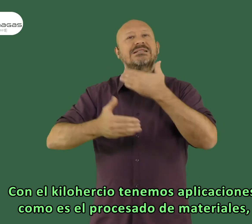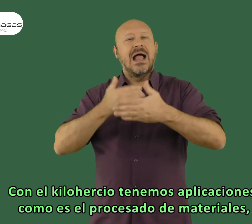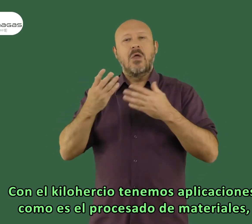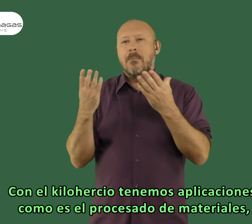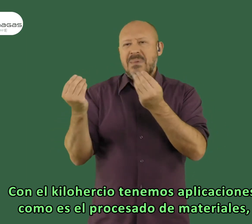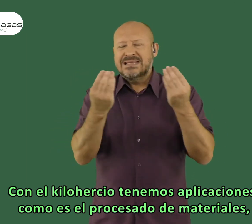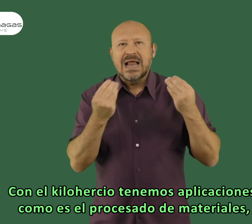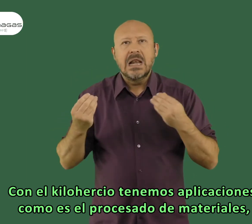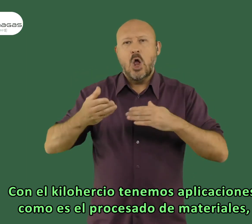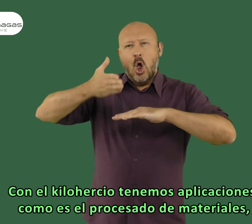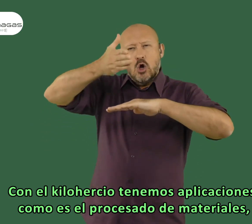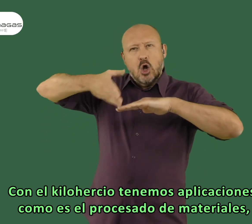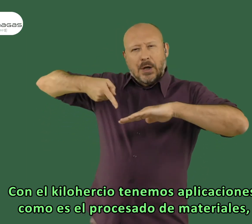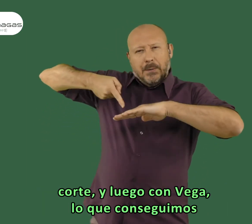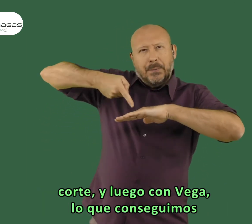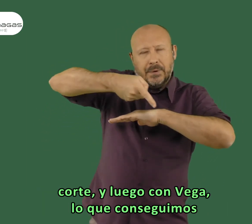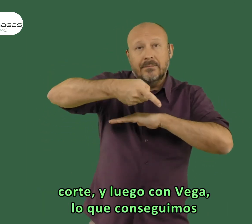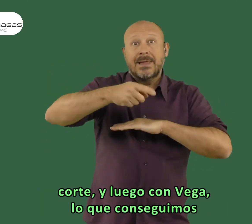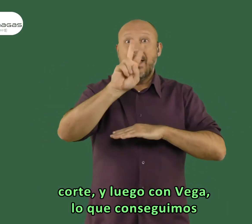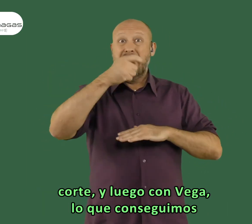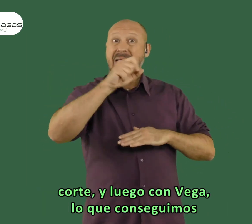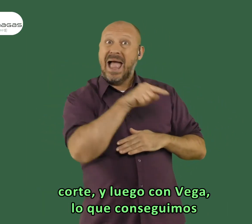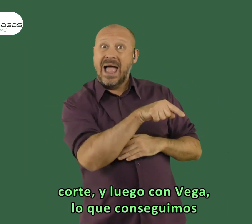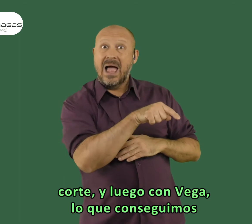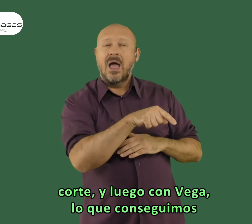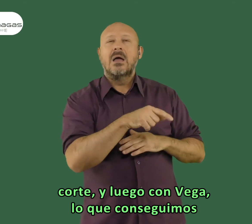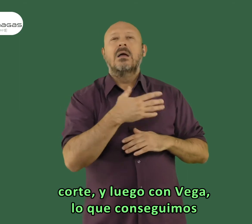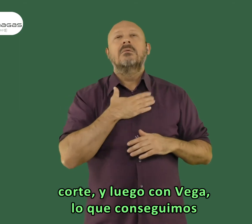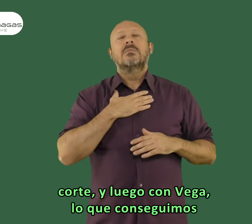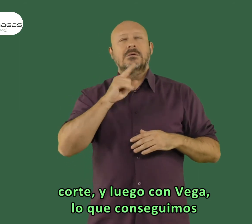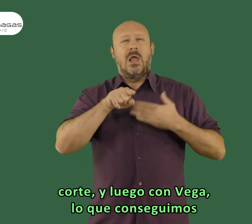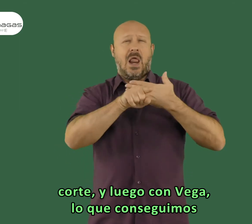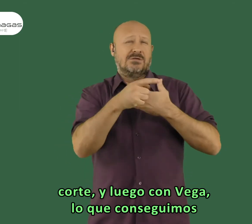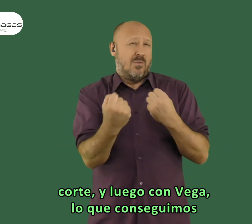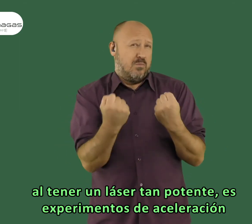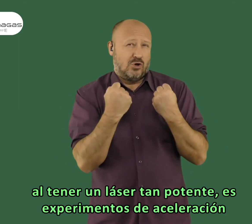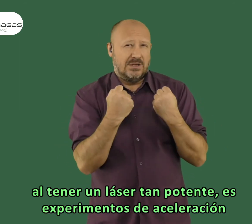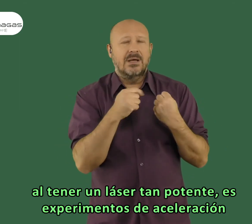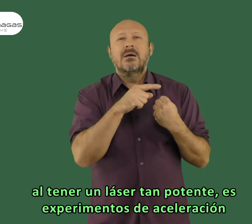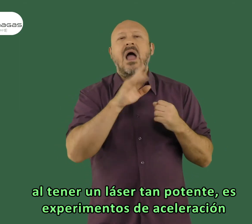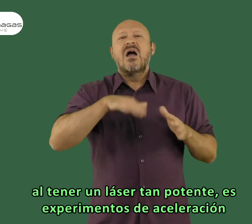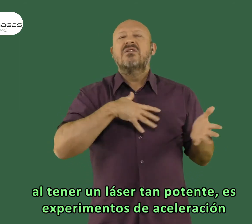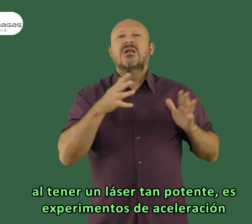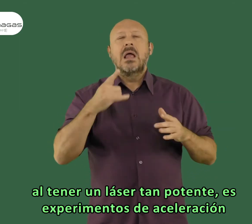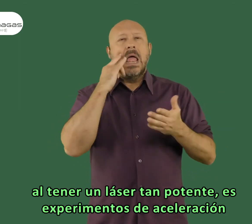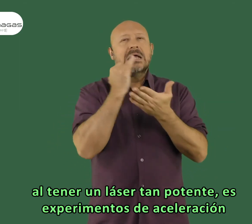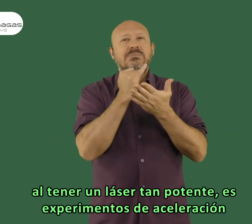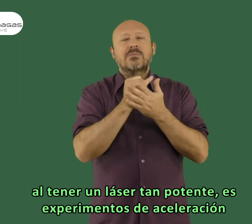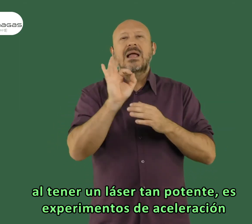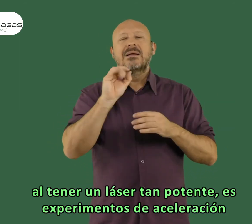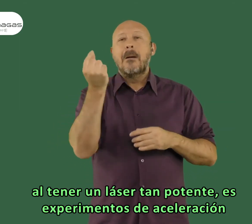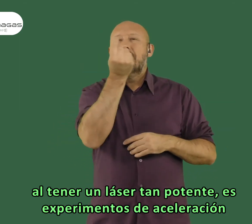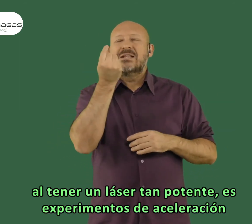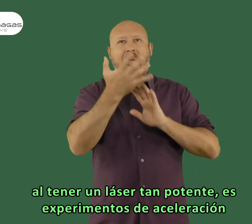como es el procesado de materiales, corte, y luego con Vega lo que conseguimos al tener un láser tan potente es